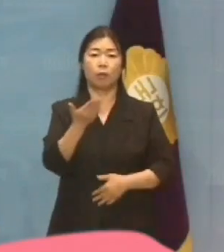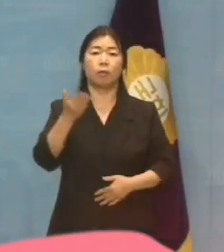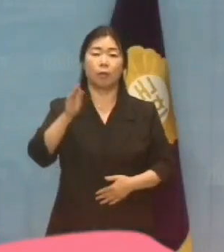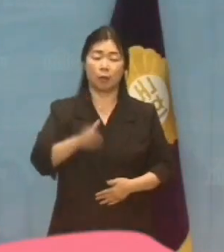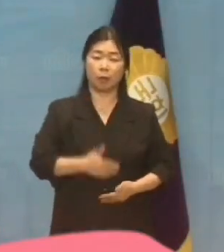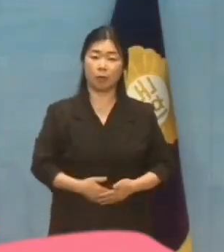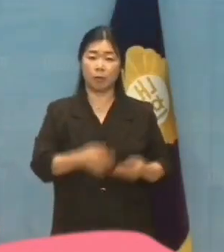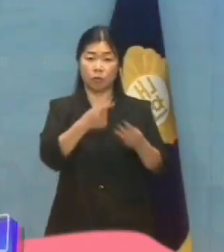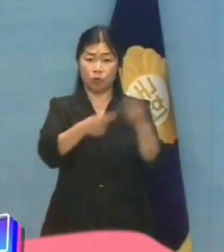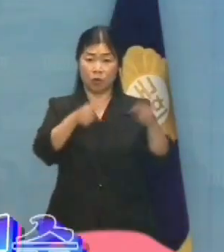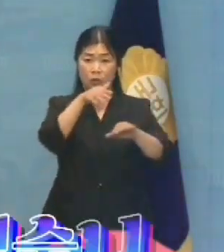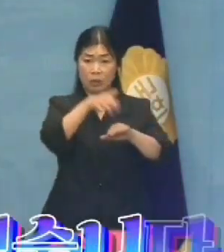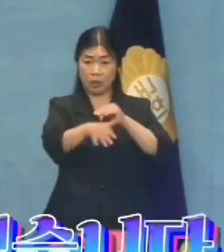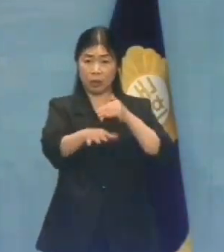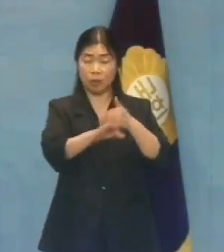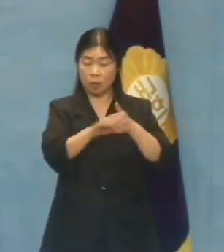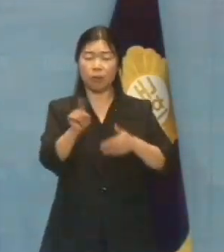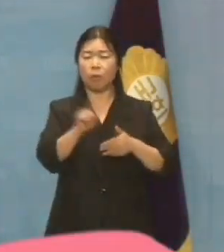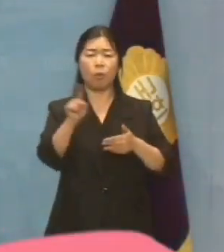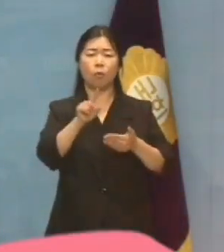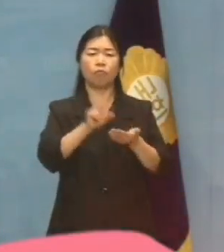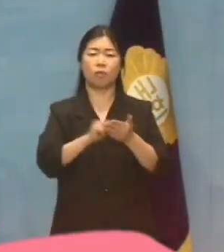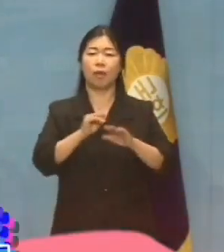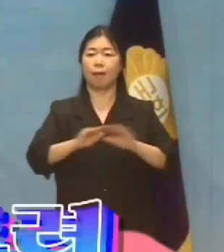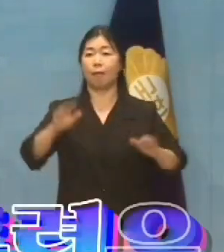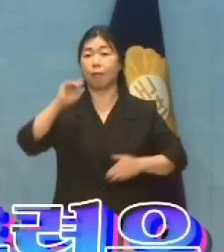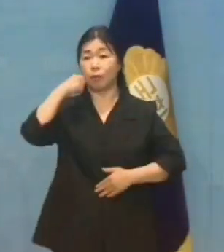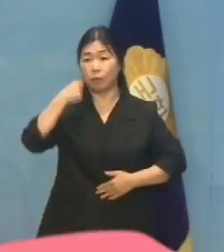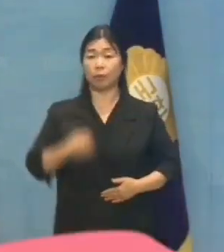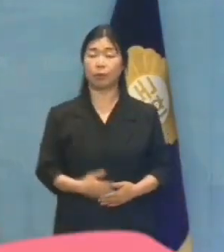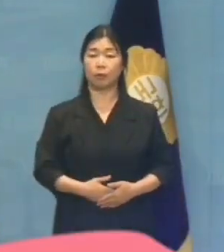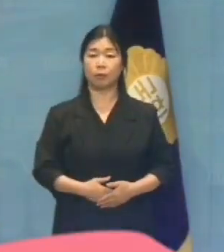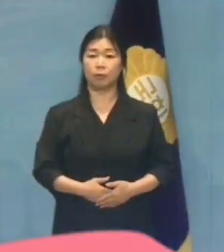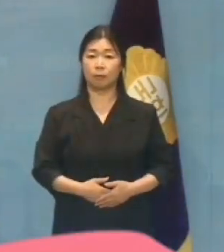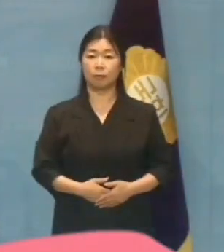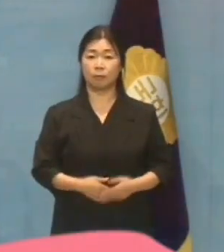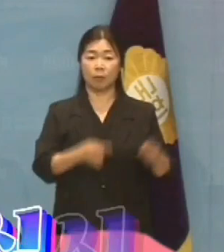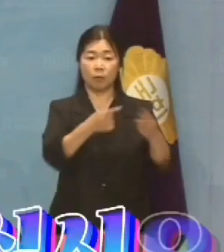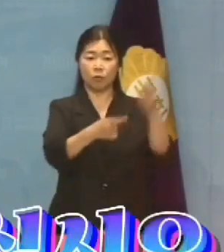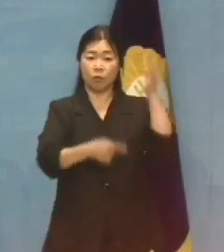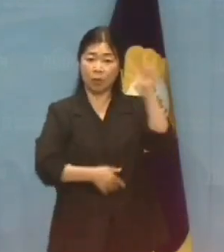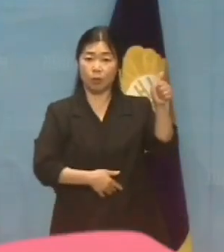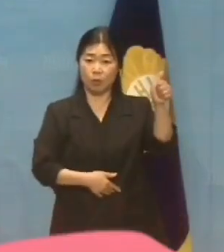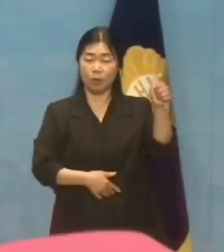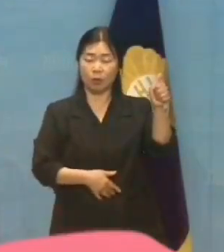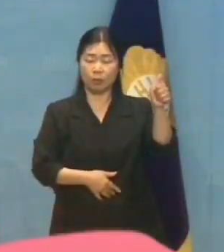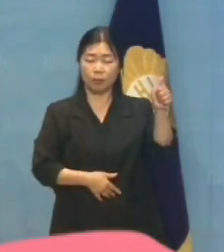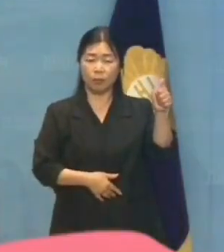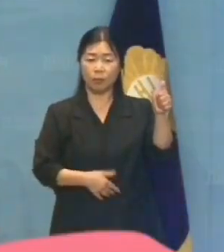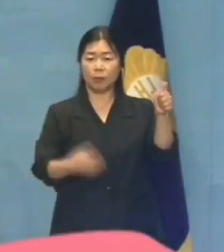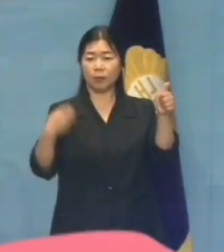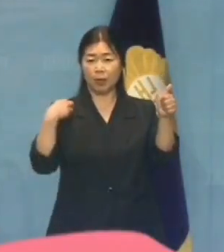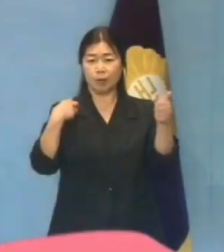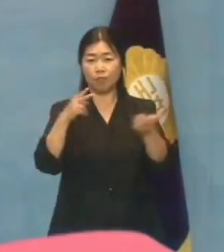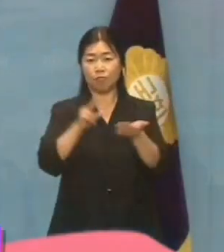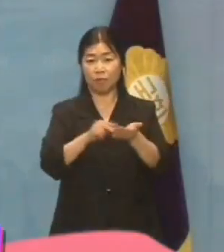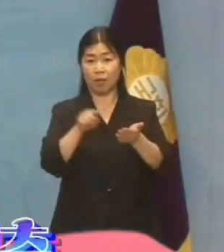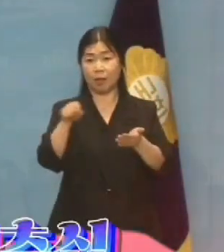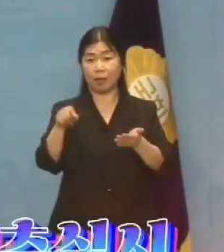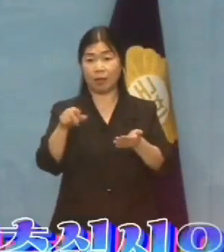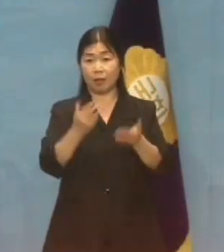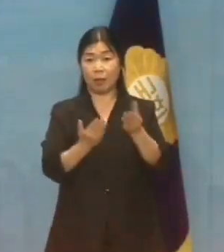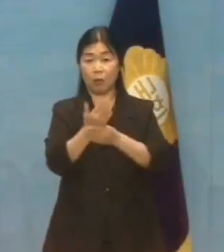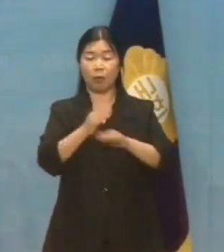아무것도 풀 수 없습니다. 윤석열 대통령은 결자 해지하십시오. 노동탄압을 즉각